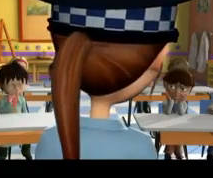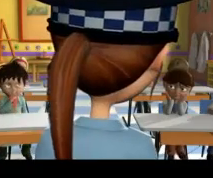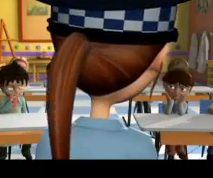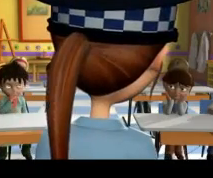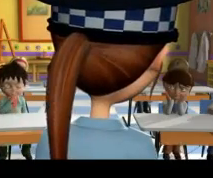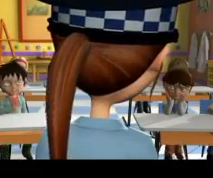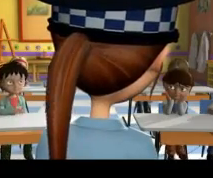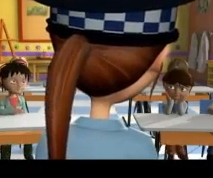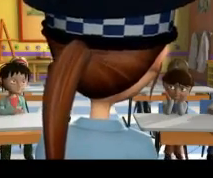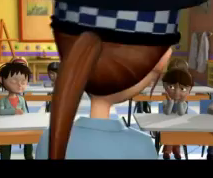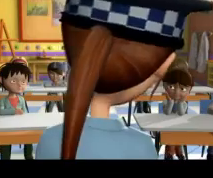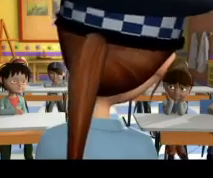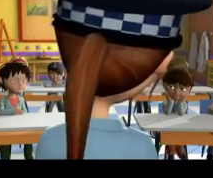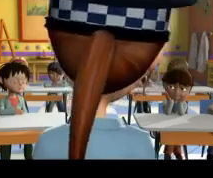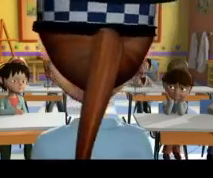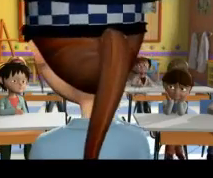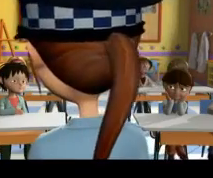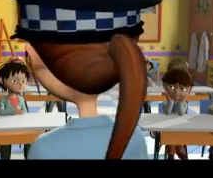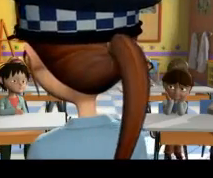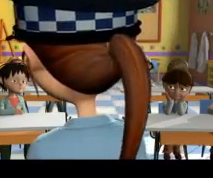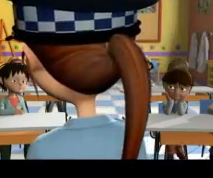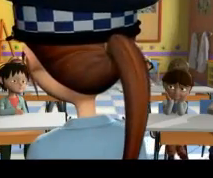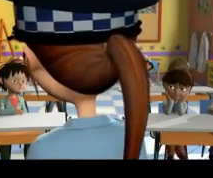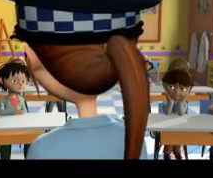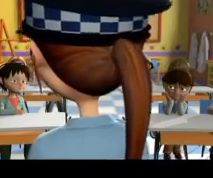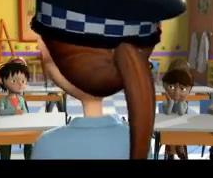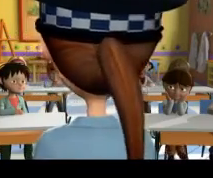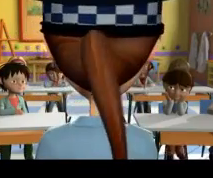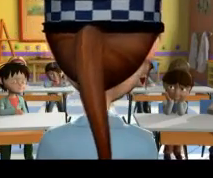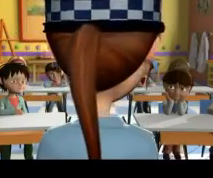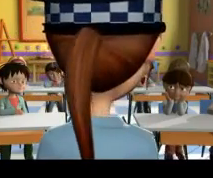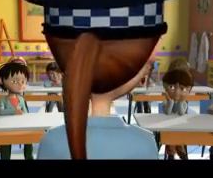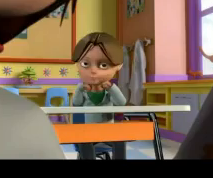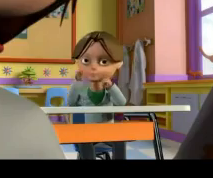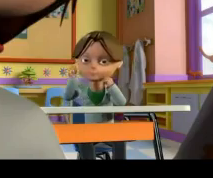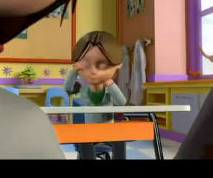Porque ellos son los únicos que saben en todo momento que ocurre en las calles.